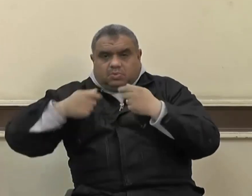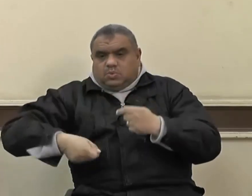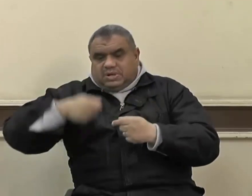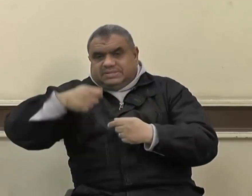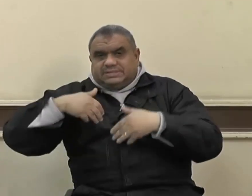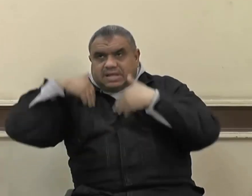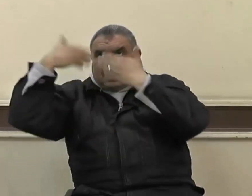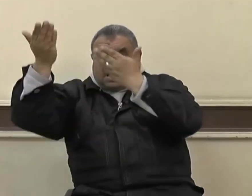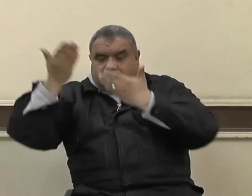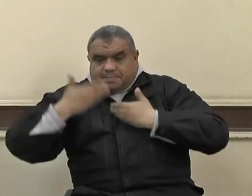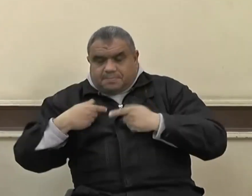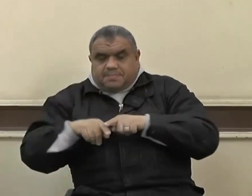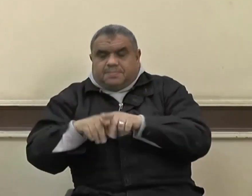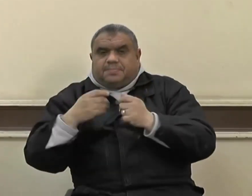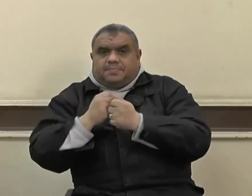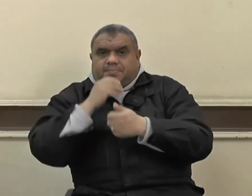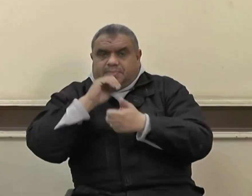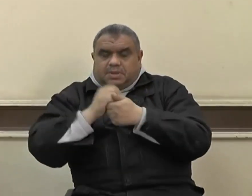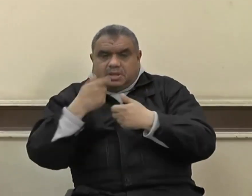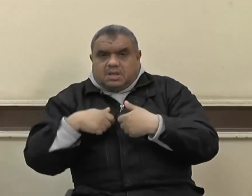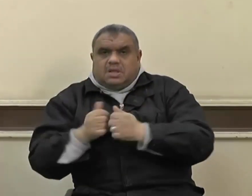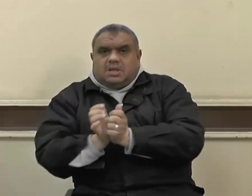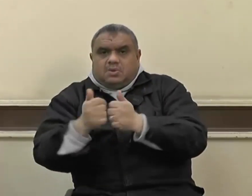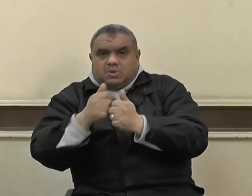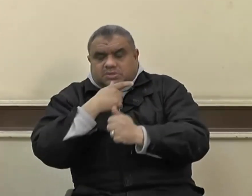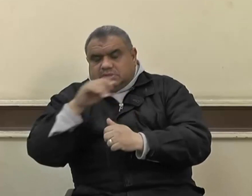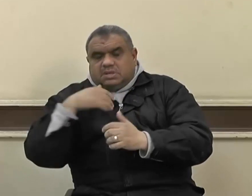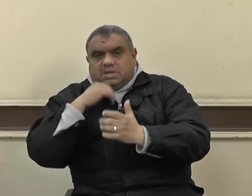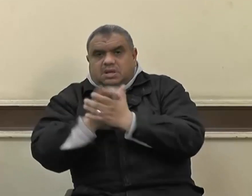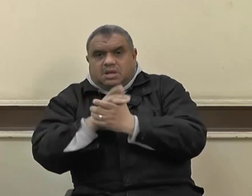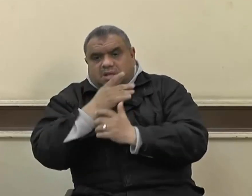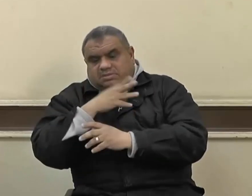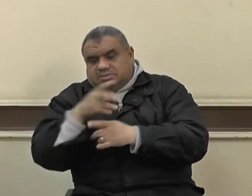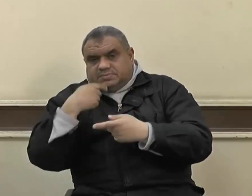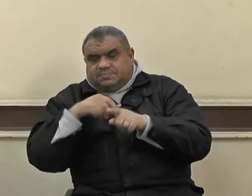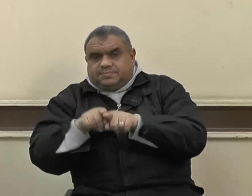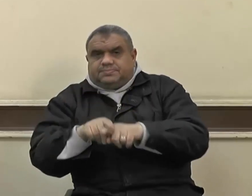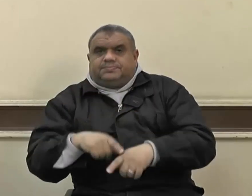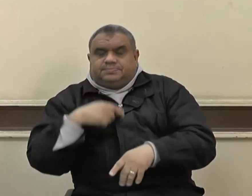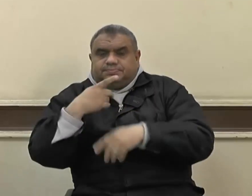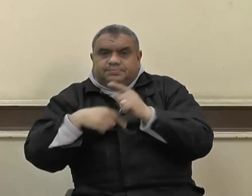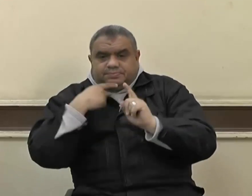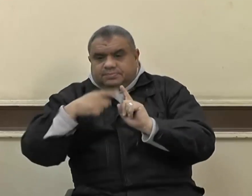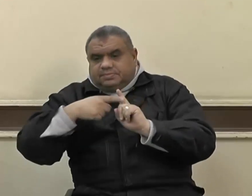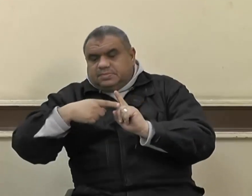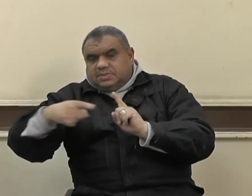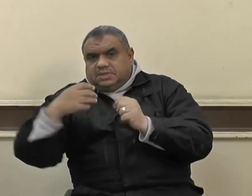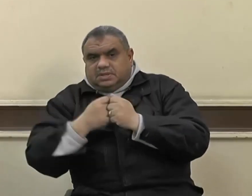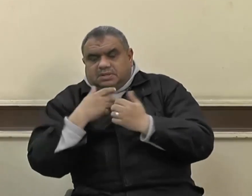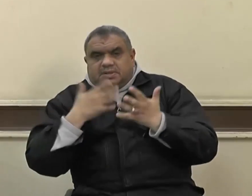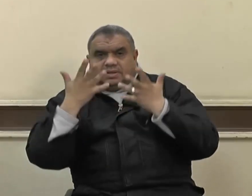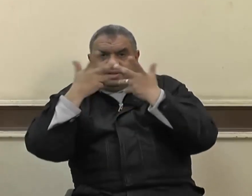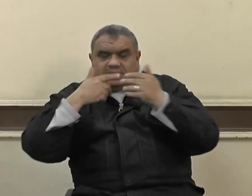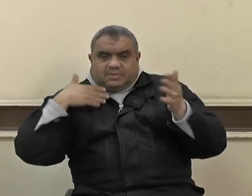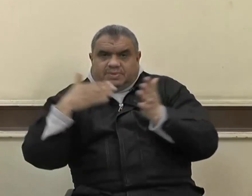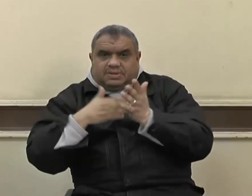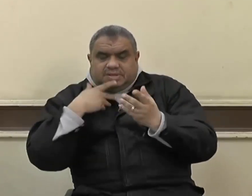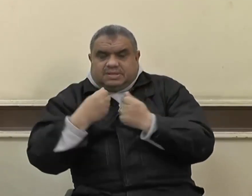غزى ومعنى خلف غازيا في أهله أي قام على شؤونهم ورعايتهم ووفر لهم ما